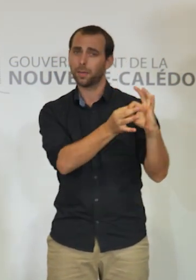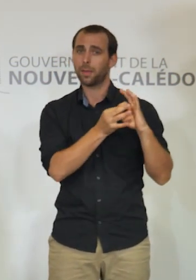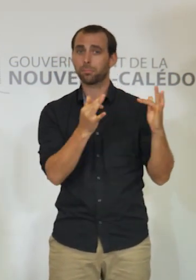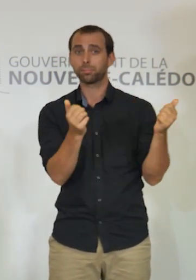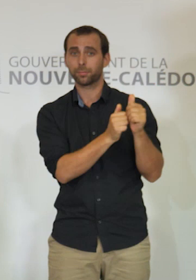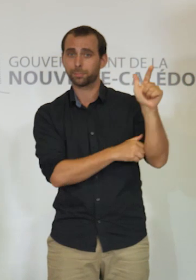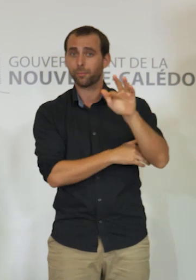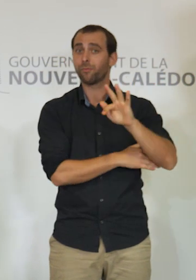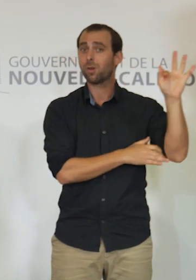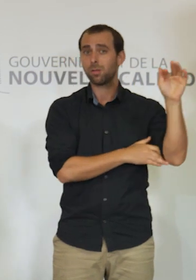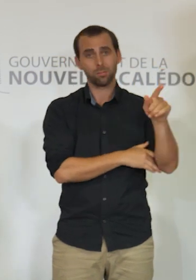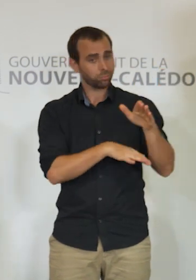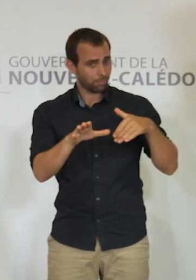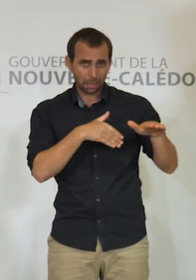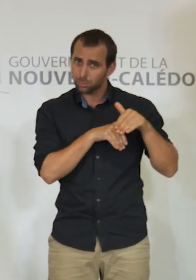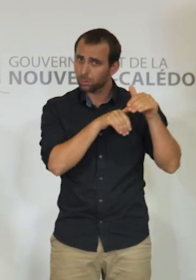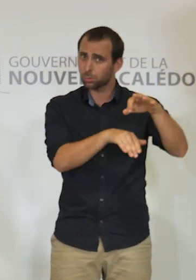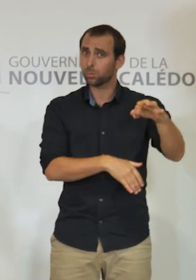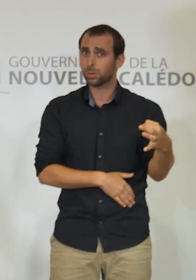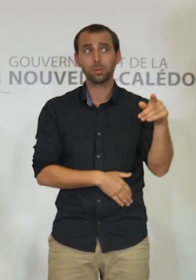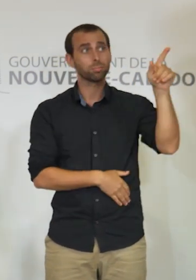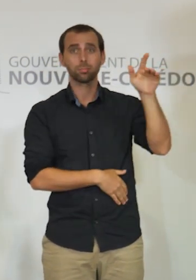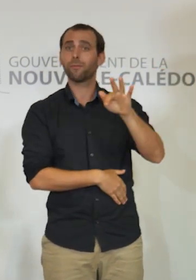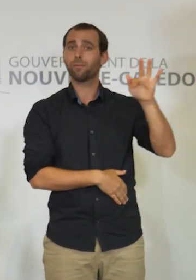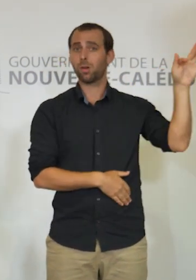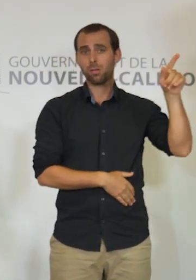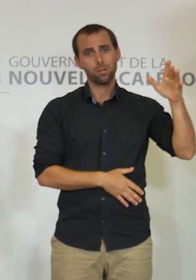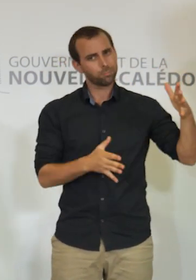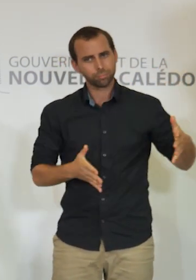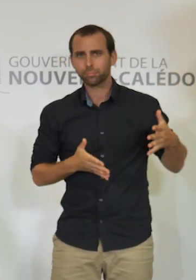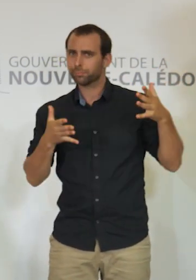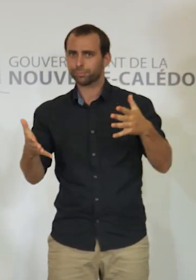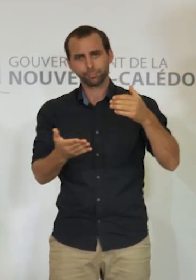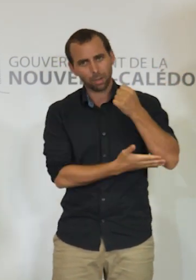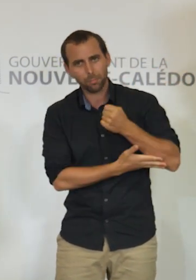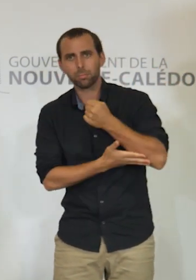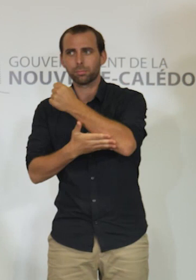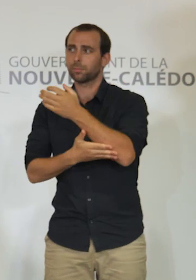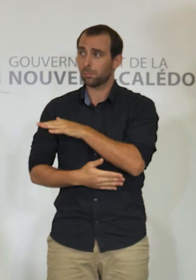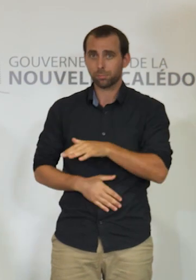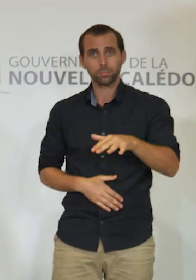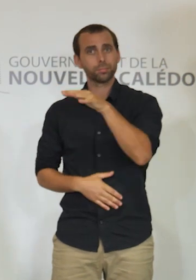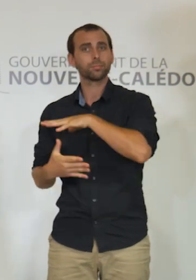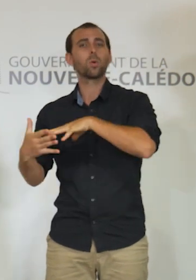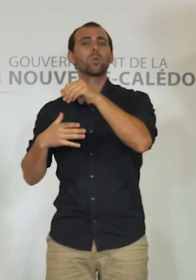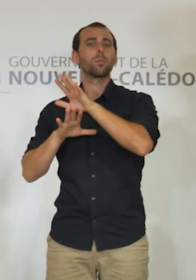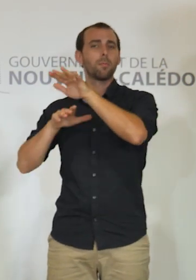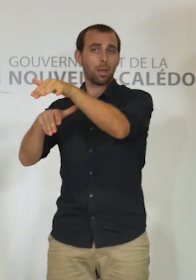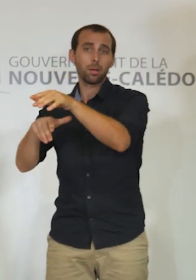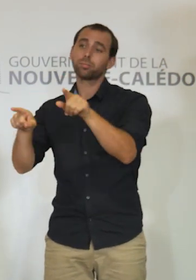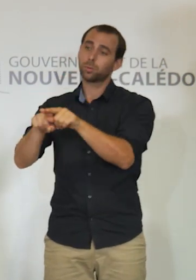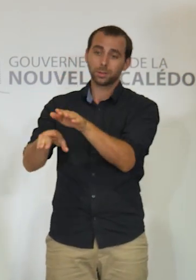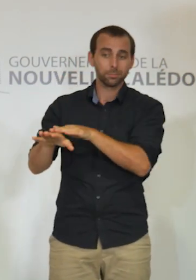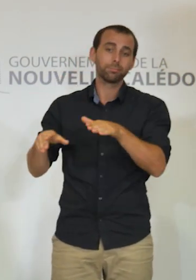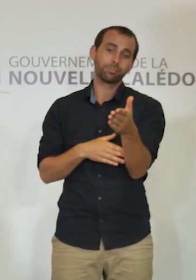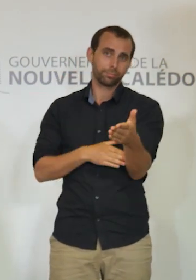en ce sens que l'État accompagne prioritairement la politique volontariste dans laquelle les Outre-mer et singulièrement la Nouvelle